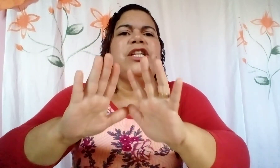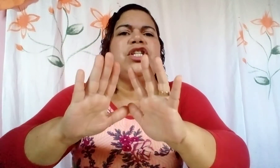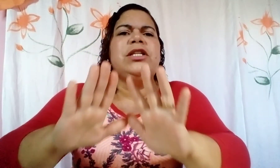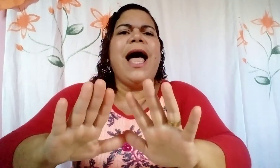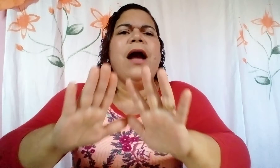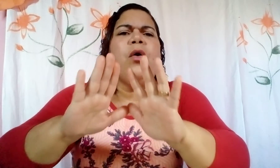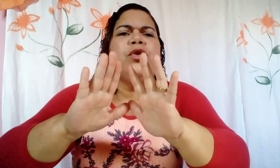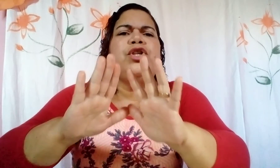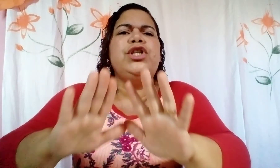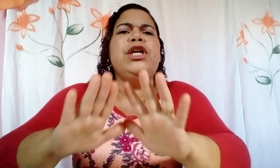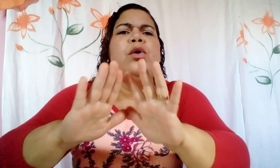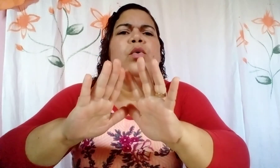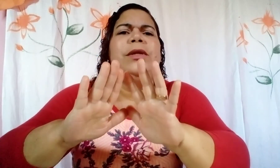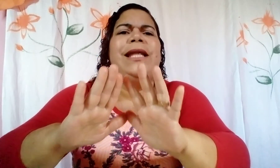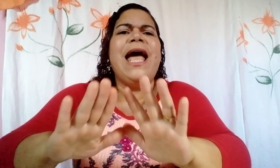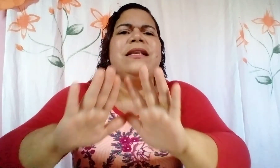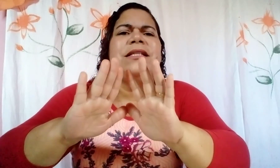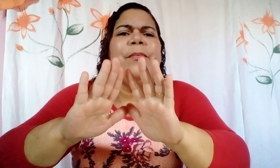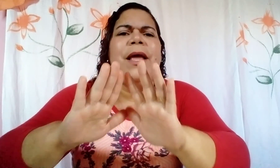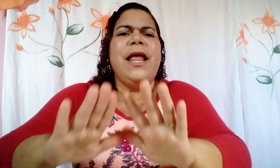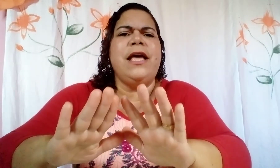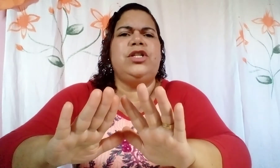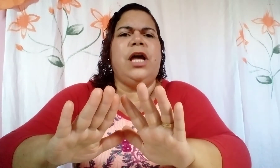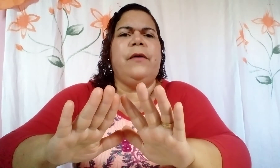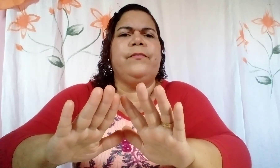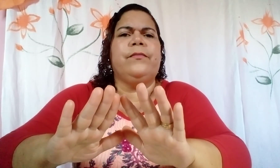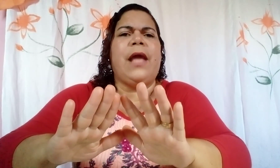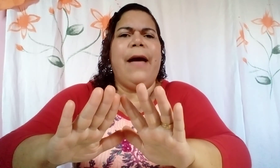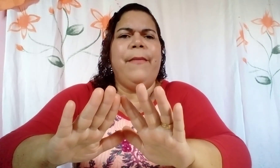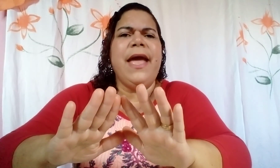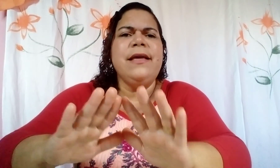está contigo nesta peleja, amém?